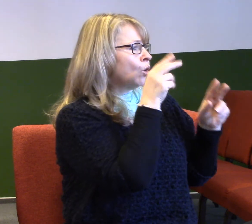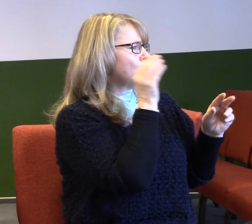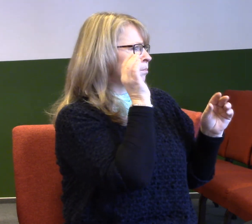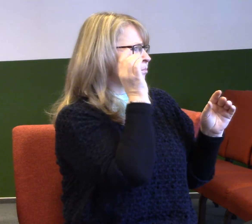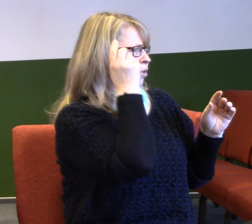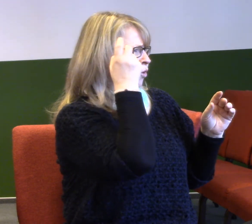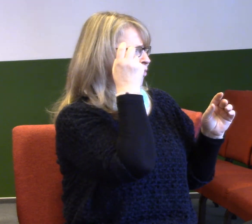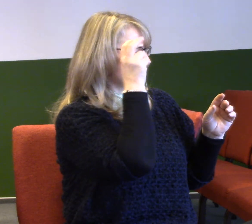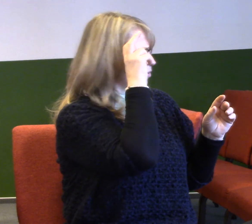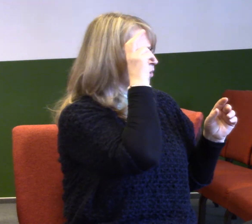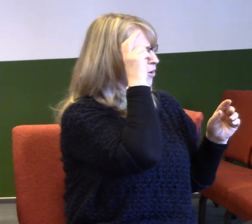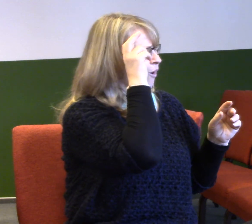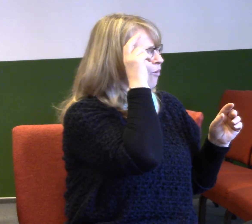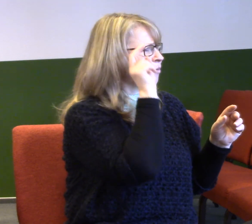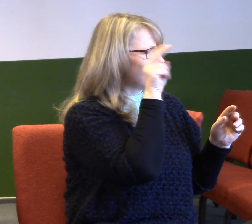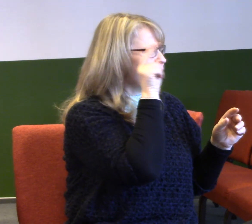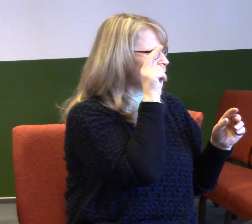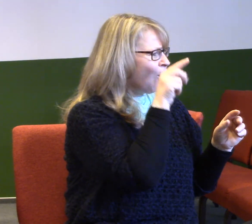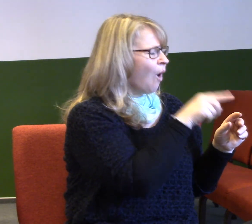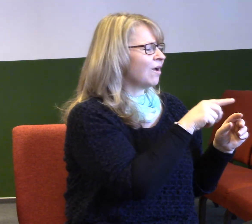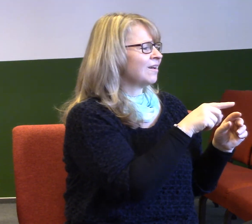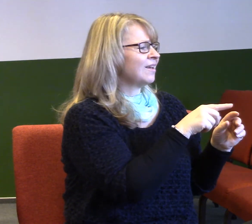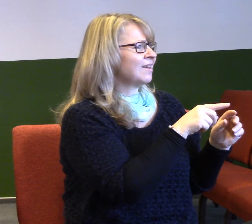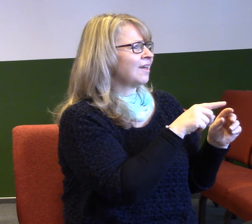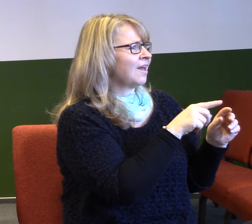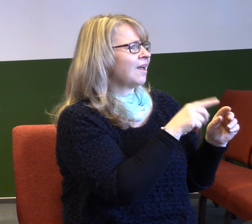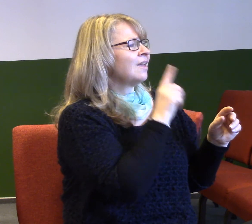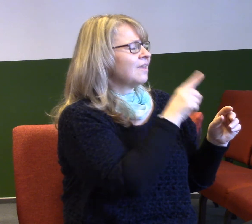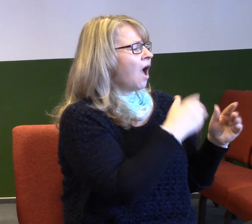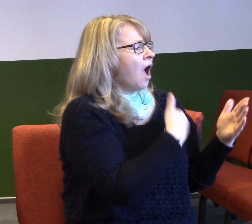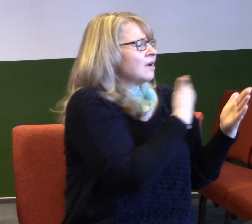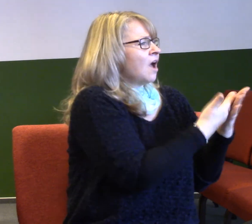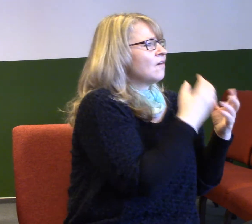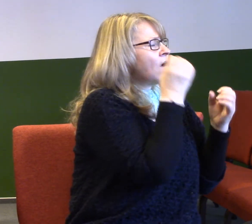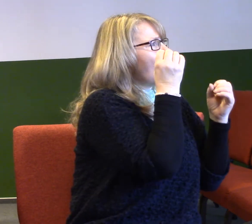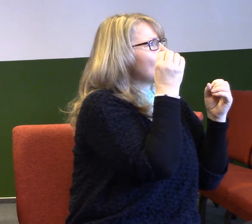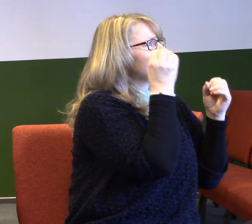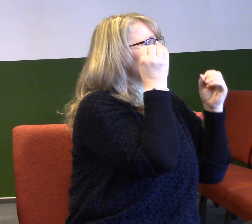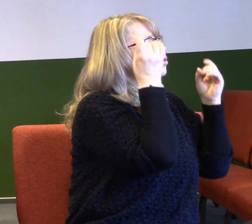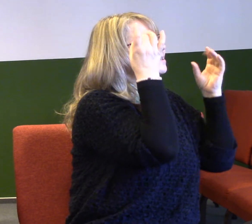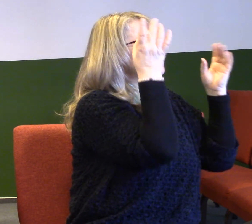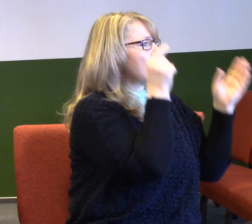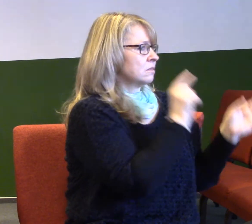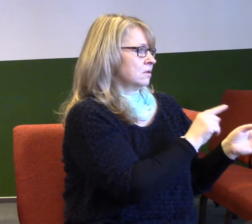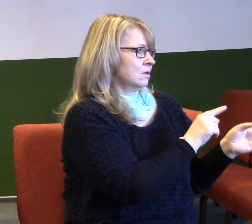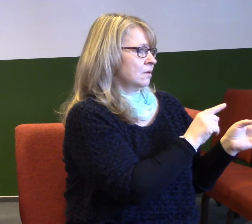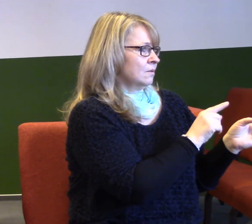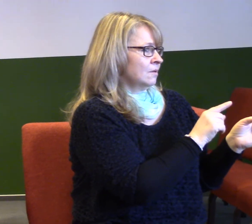snech. Ale ne tak s mým služebníkem Mojžíšem. Je věrný v celém mém domě. S ním